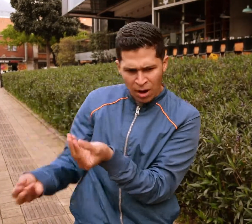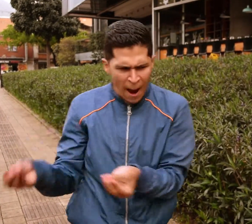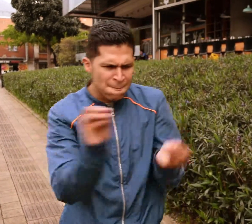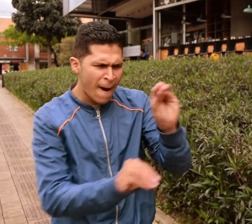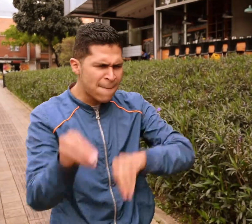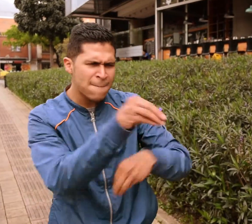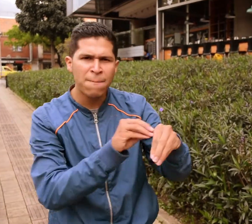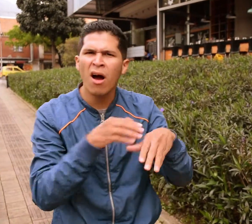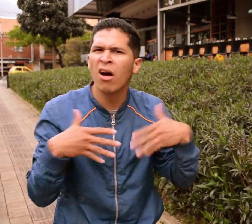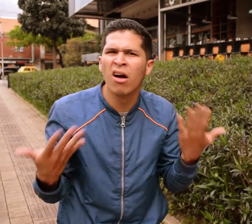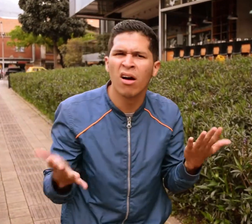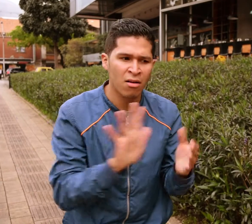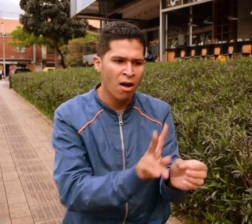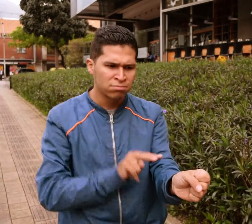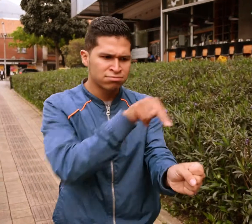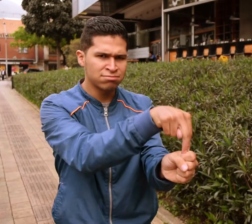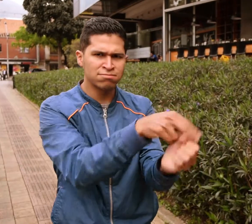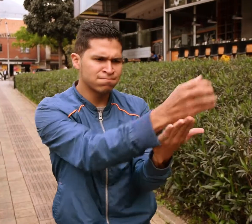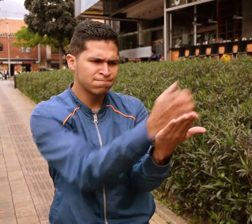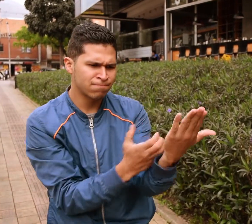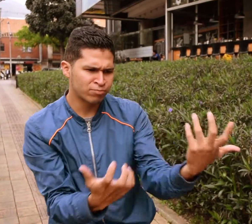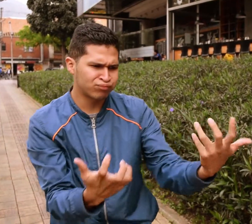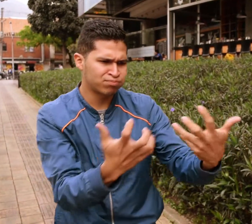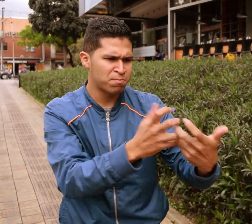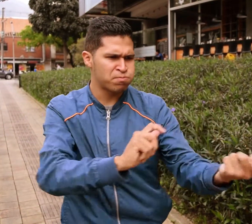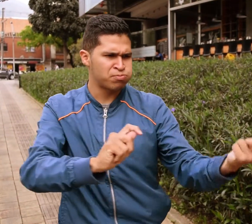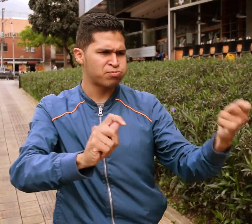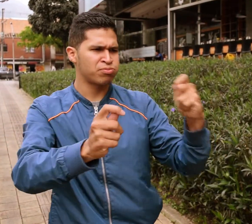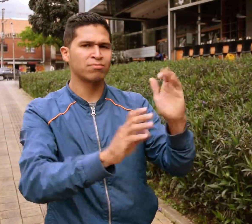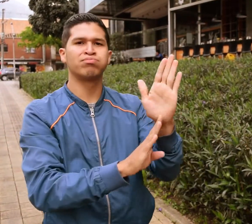Tejiendo en espirar los saberes indígenas hacia la transformación curricular.